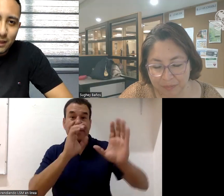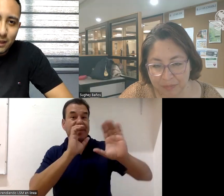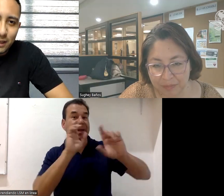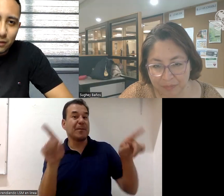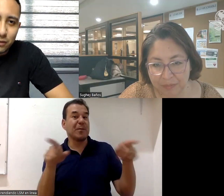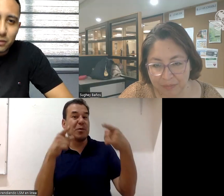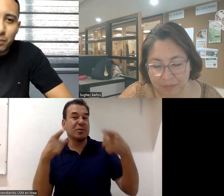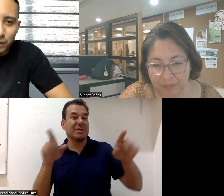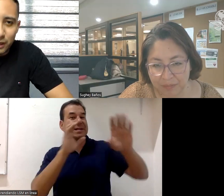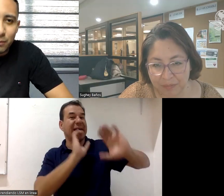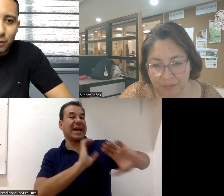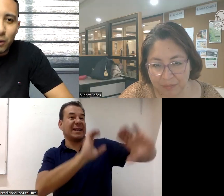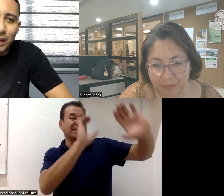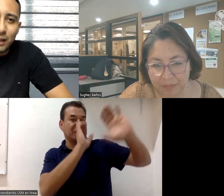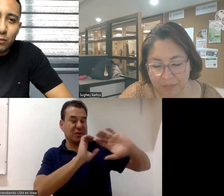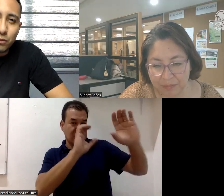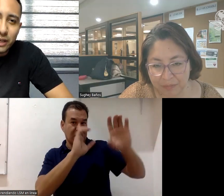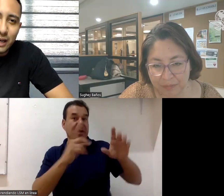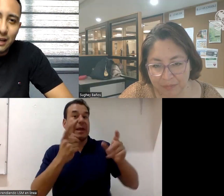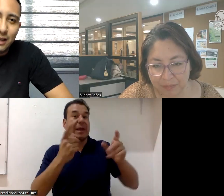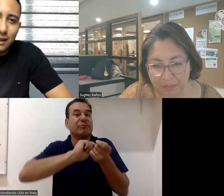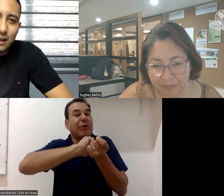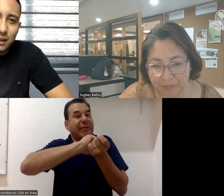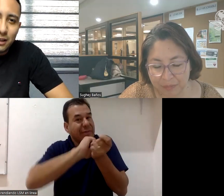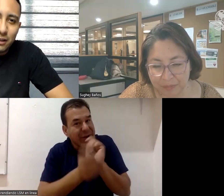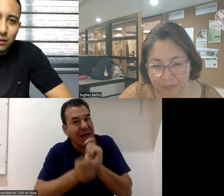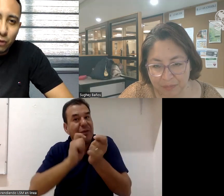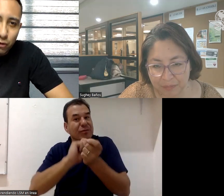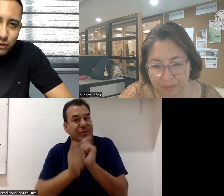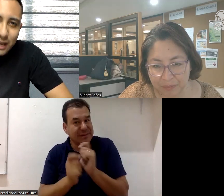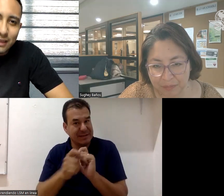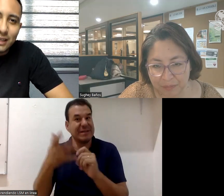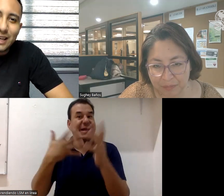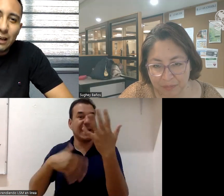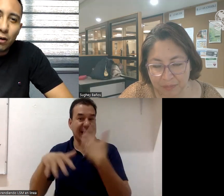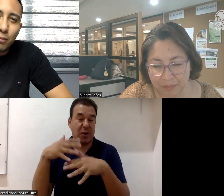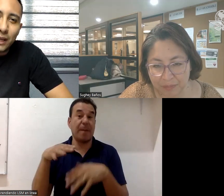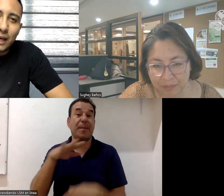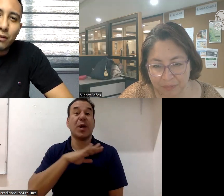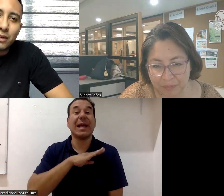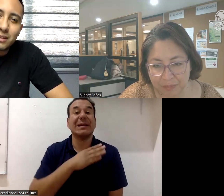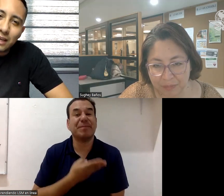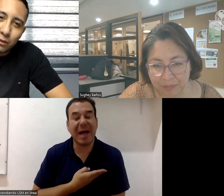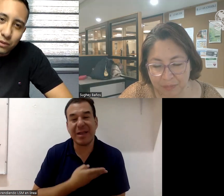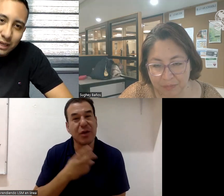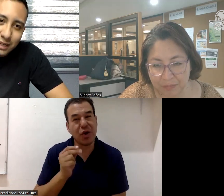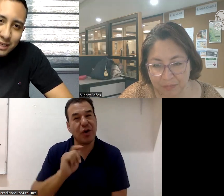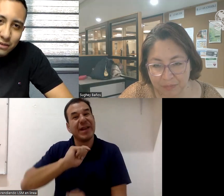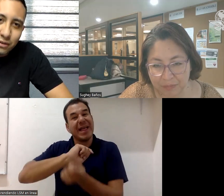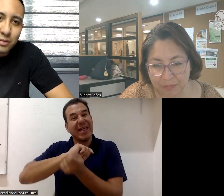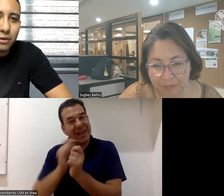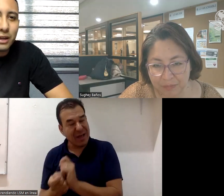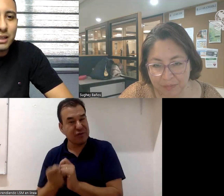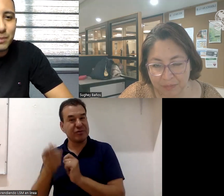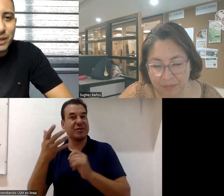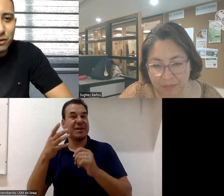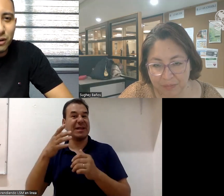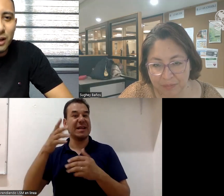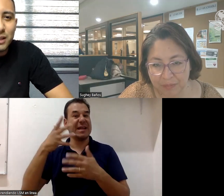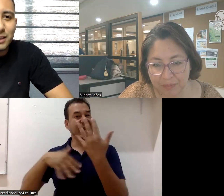entonces por ejemplo igual, en un musical todos cantan y ahí lo complicado es traducir las canciones porque el español se